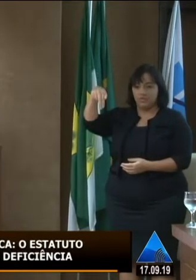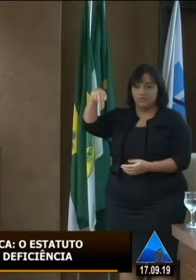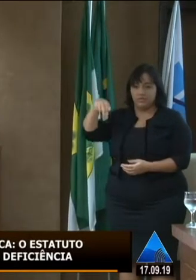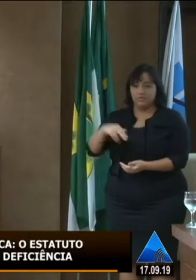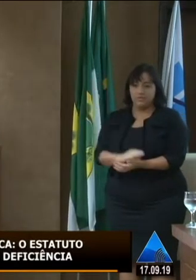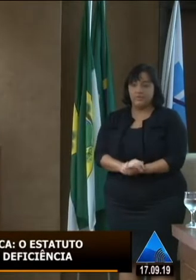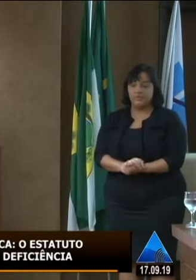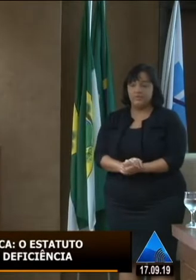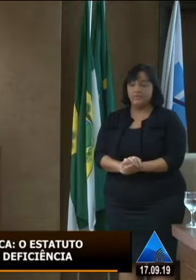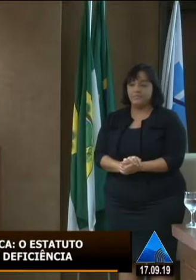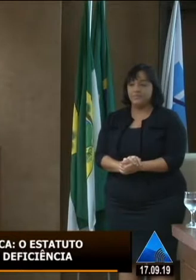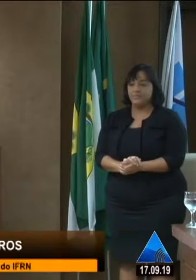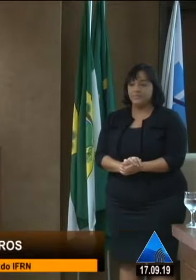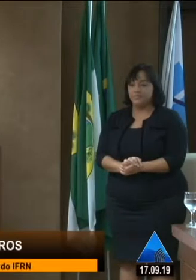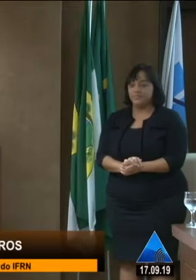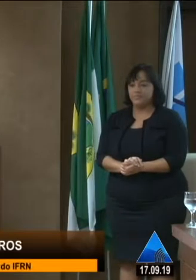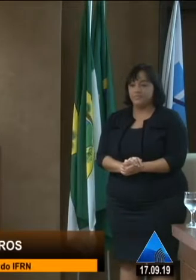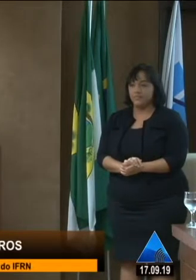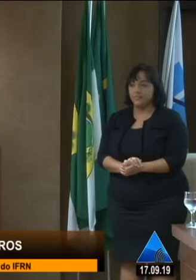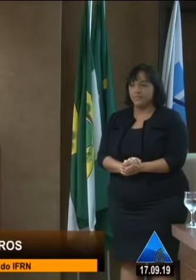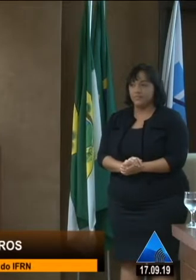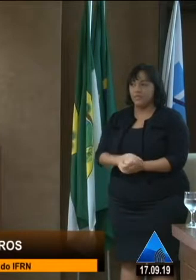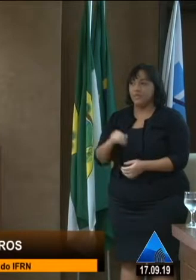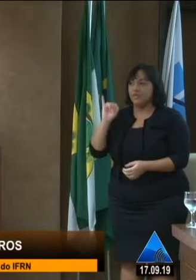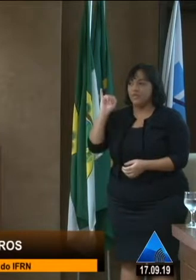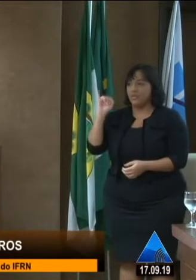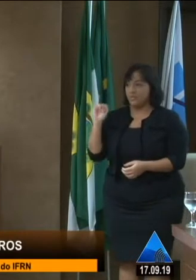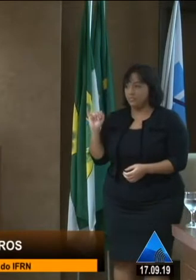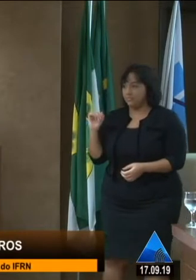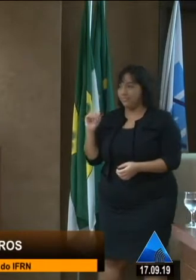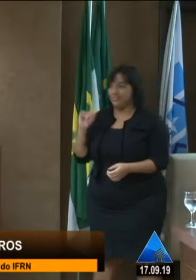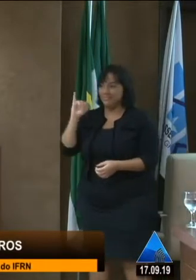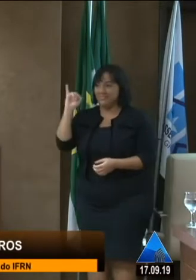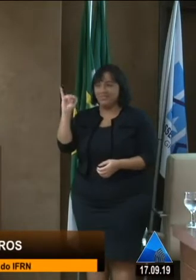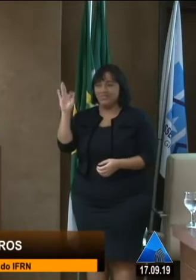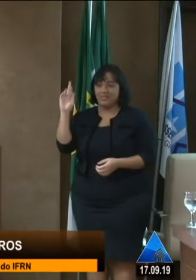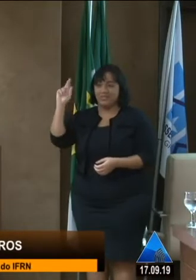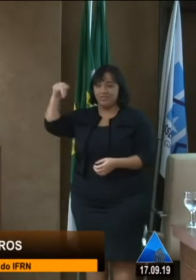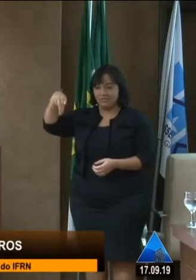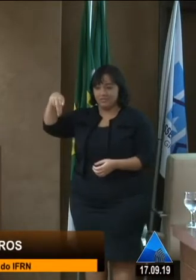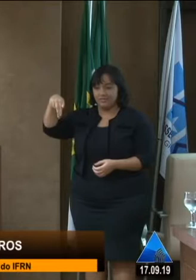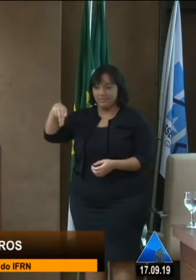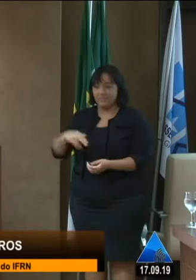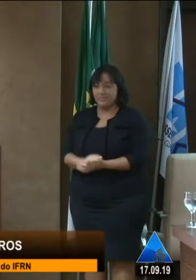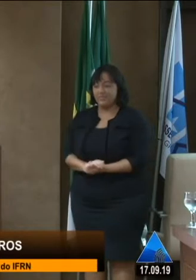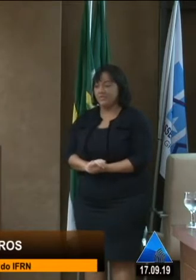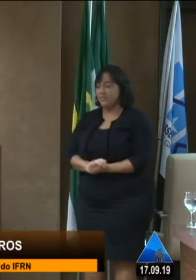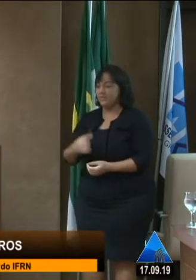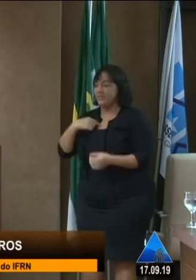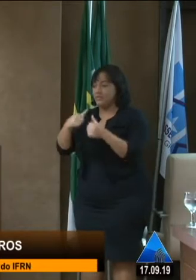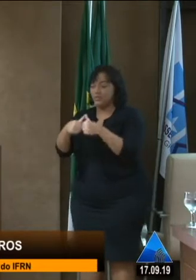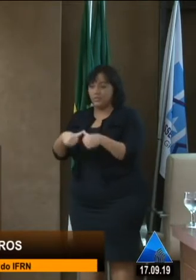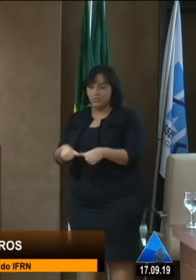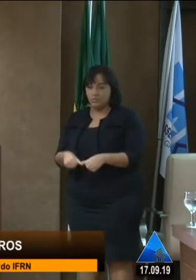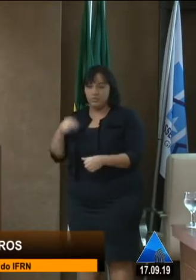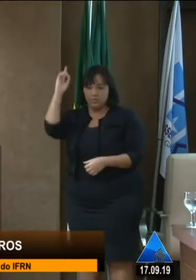representando. No IFRN, eu sou, eu estou na função de